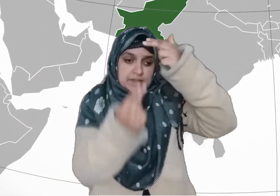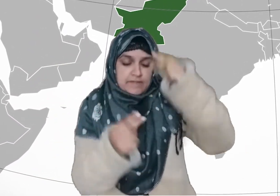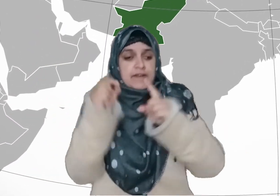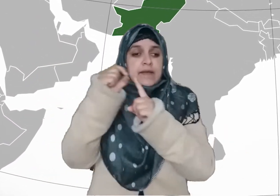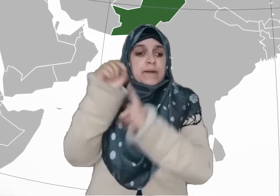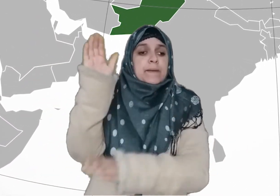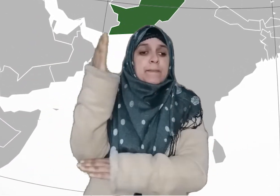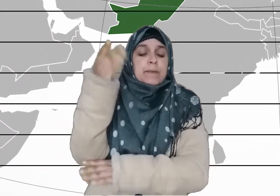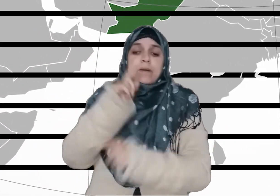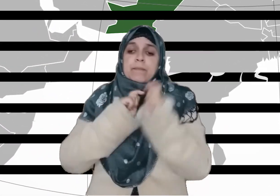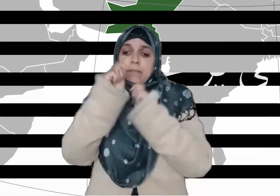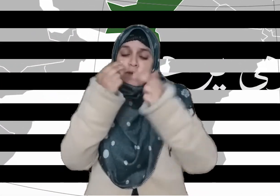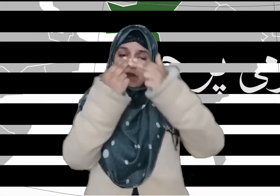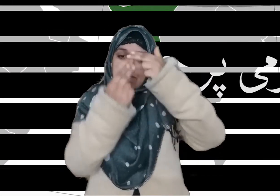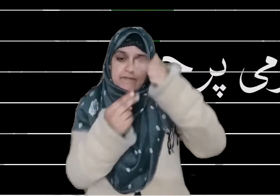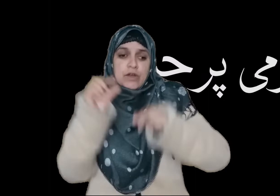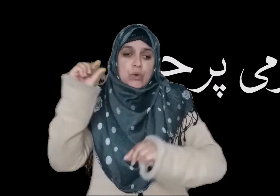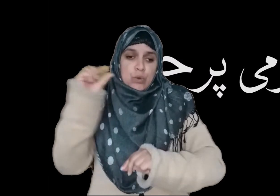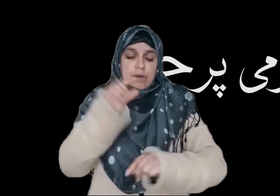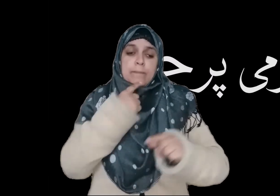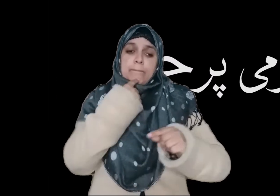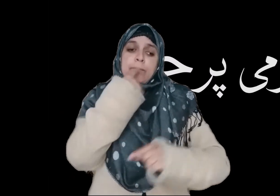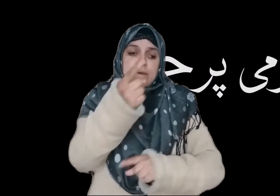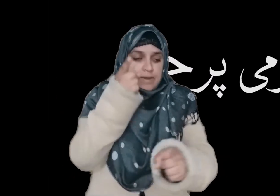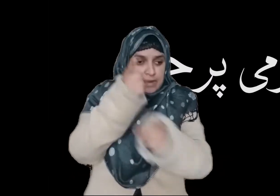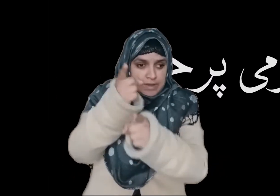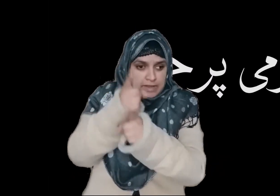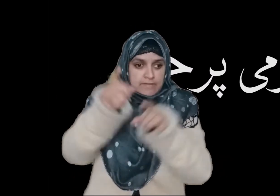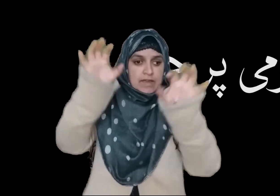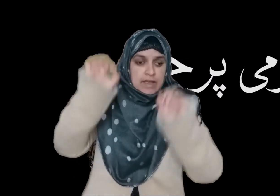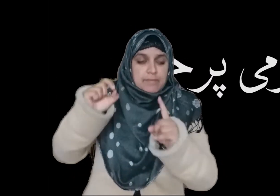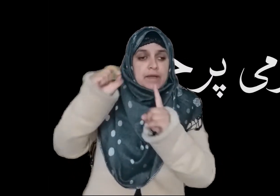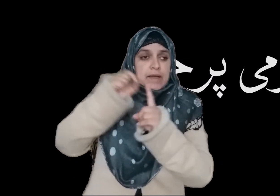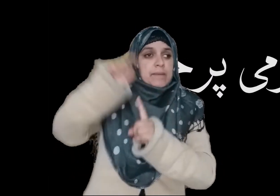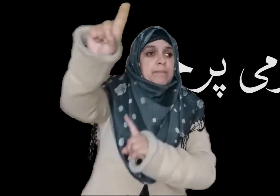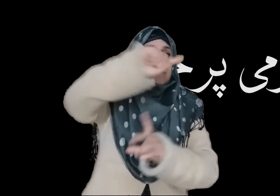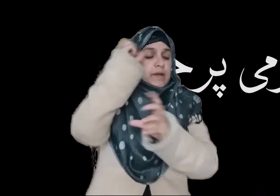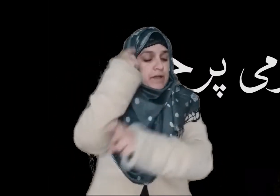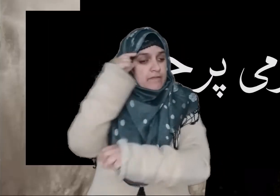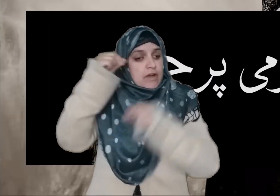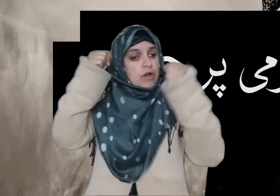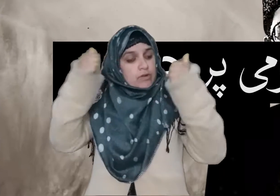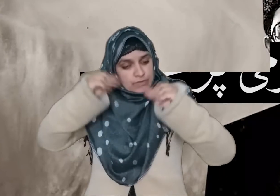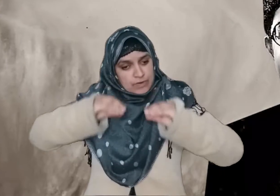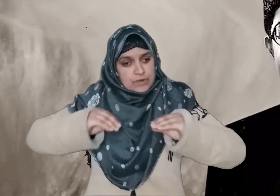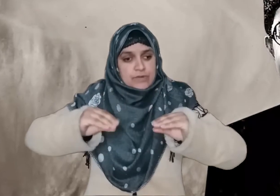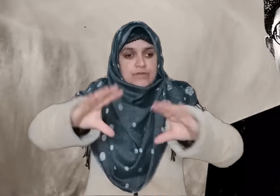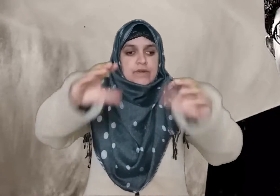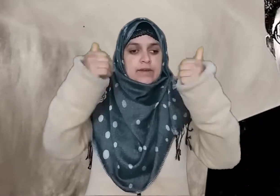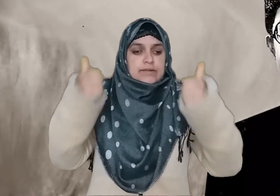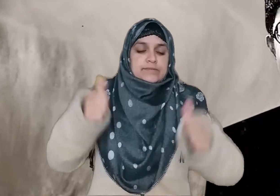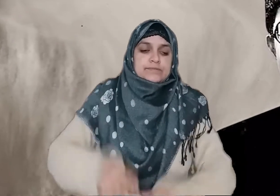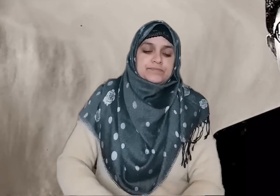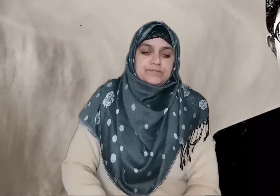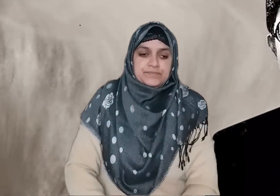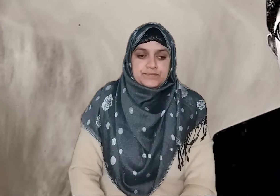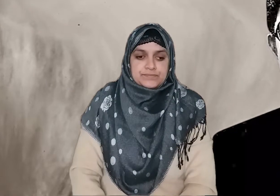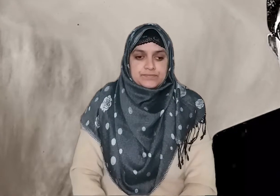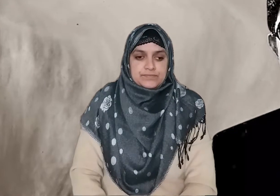کے لئے جاننا انتہائی ضروری ہے قومی پرچم 11 اگست 1947 کو قومی پرچم لیاقت علی